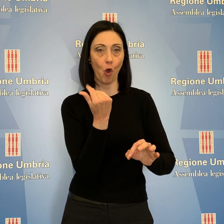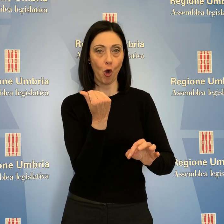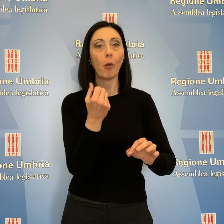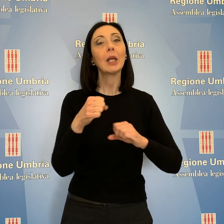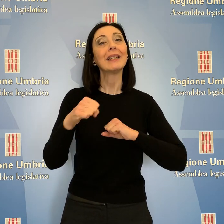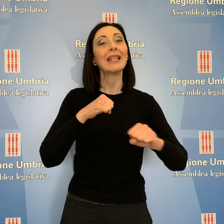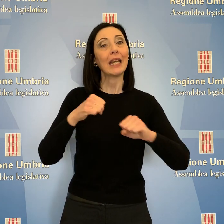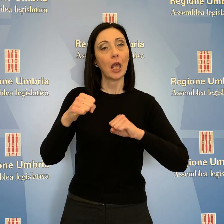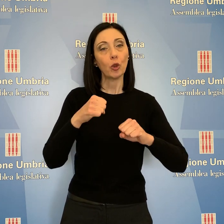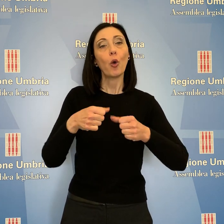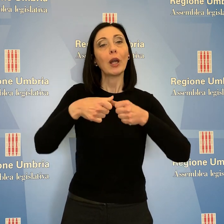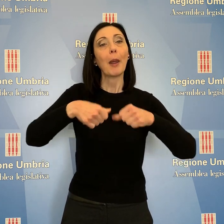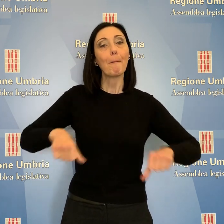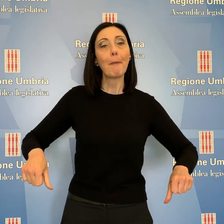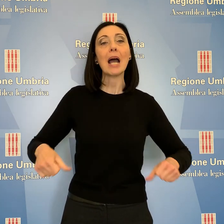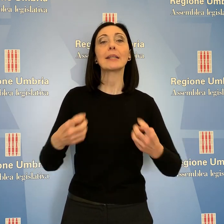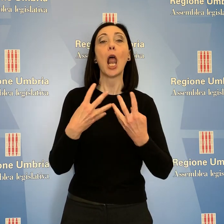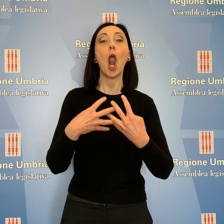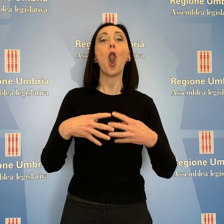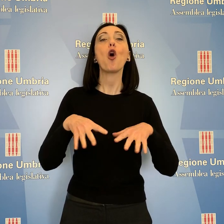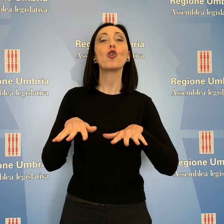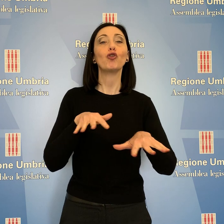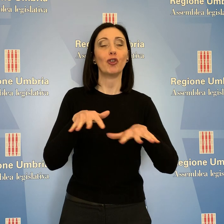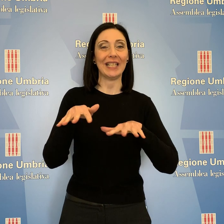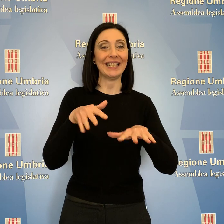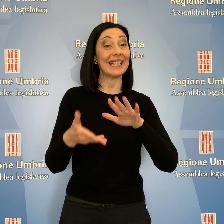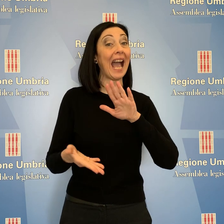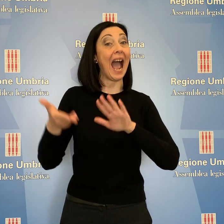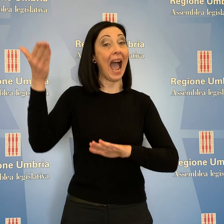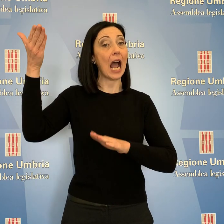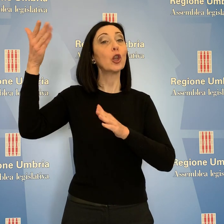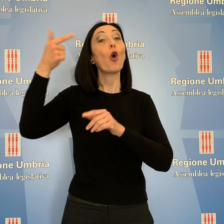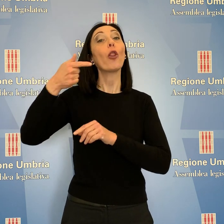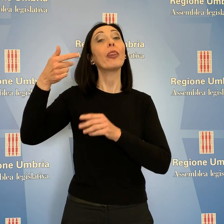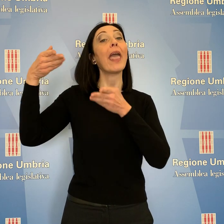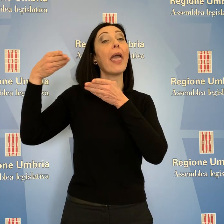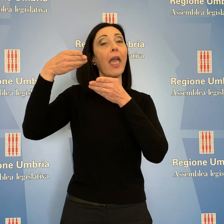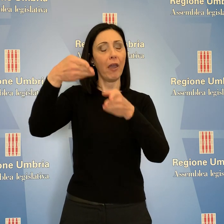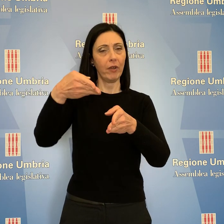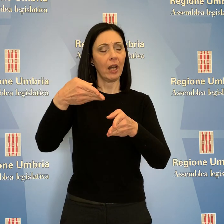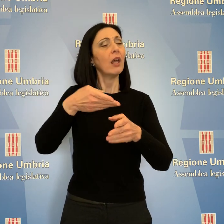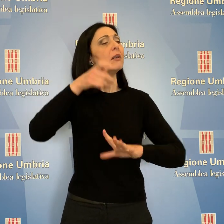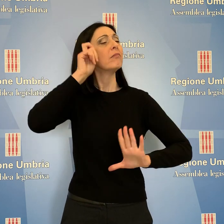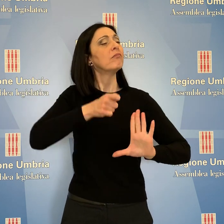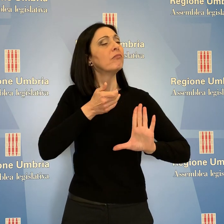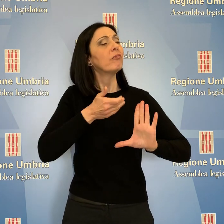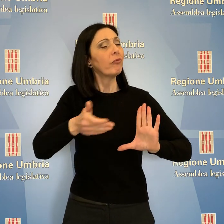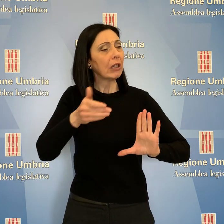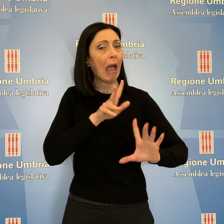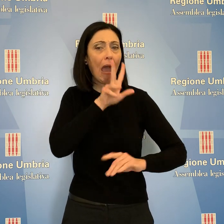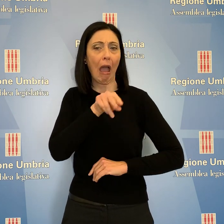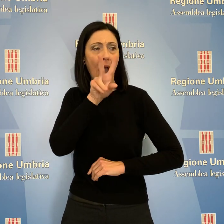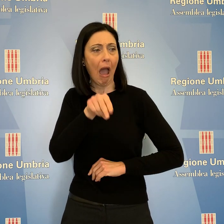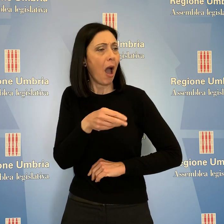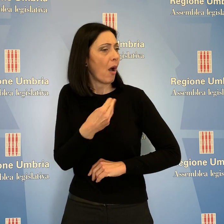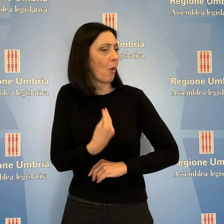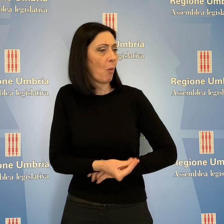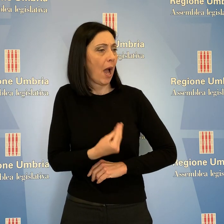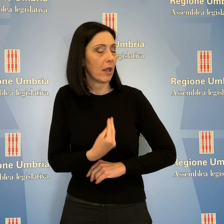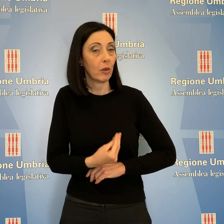base logistica dell'Alto Tevere e quando pensa di riuscire ad avviare detta procedura più volte annunciata. L'assessore Melasecche ha risposto